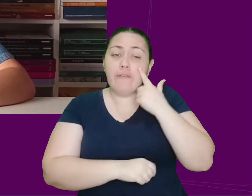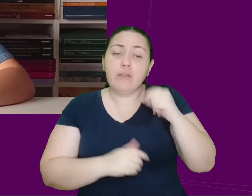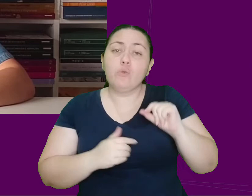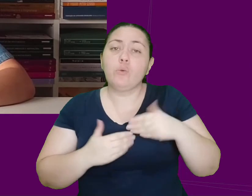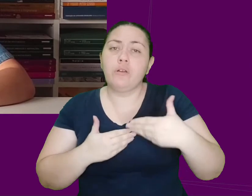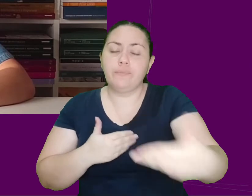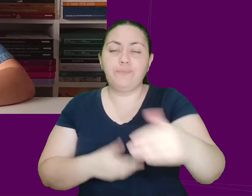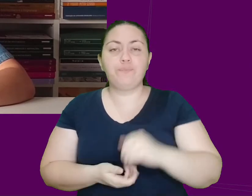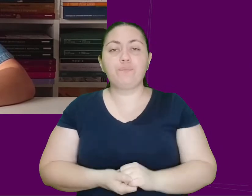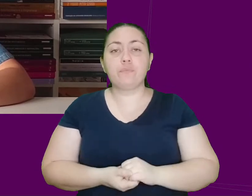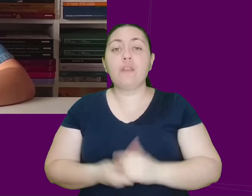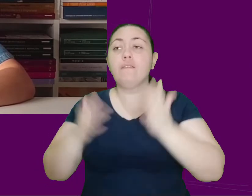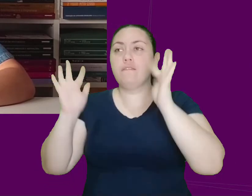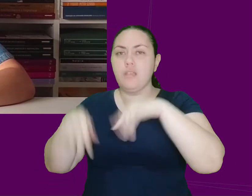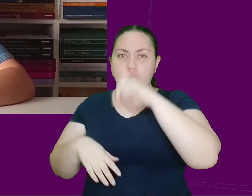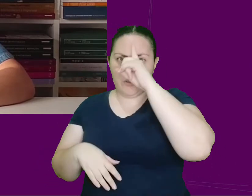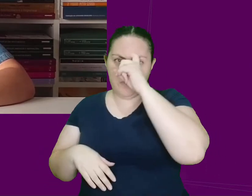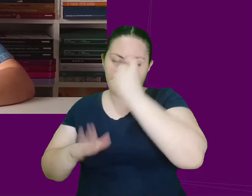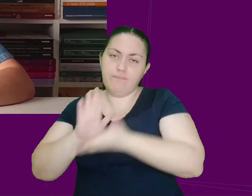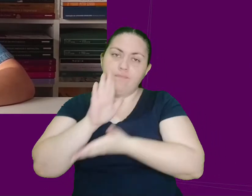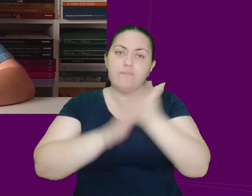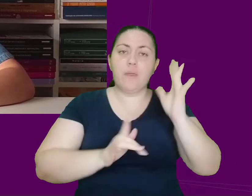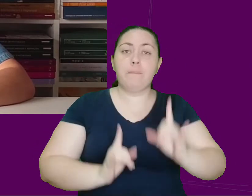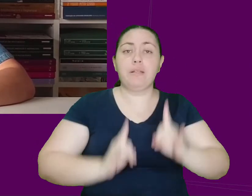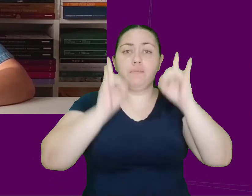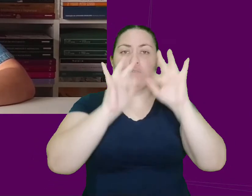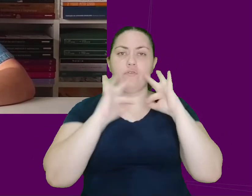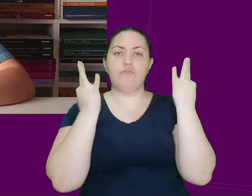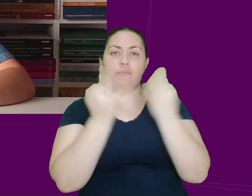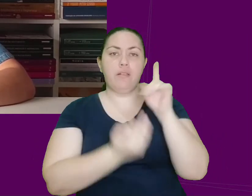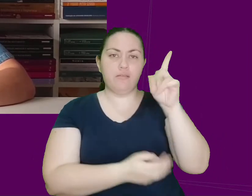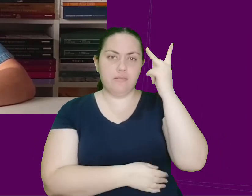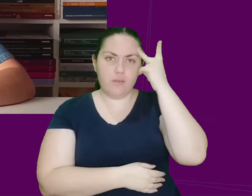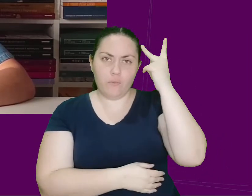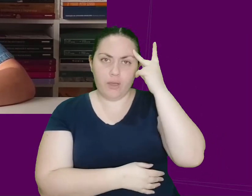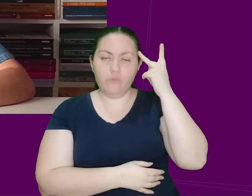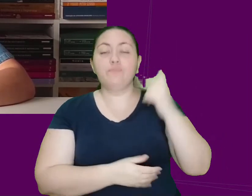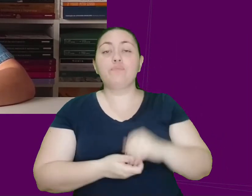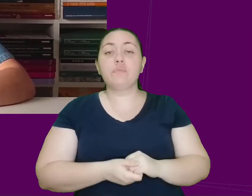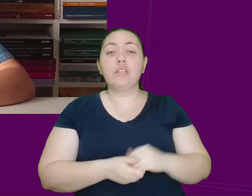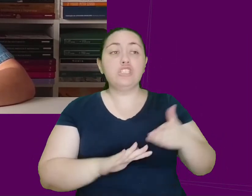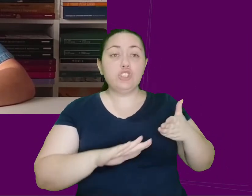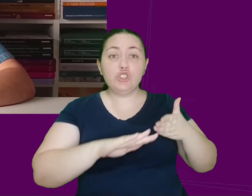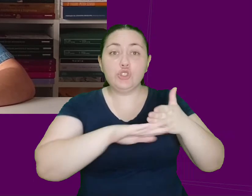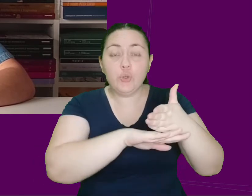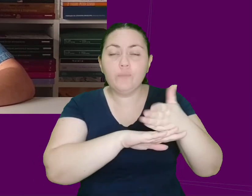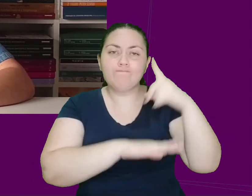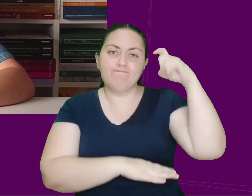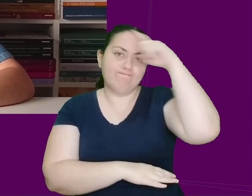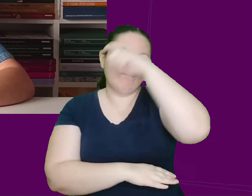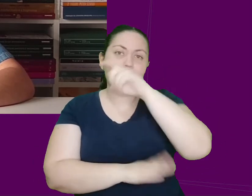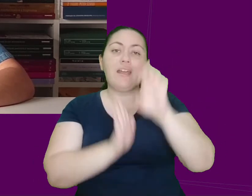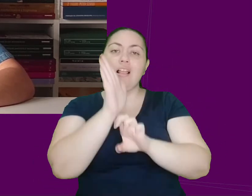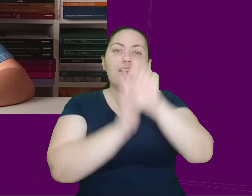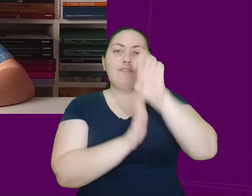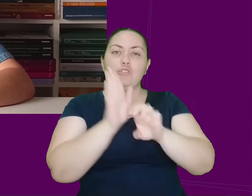então, o Marcelo foi para o apartamento da sua família em São Paulo. Logo ao chegar, teve dificuldades em entrar no elevador do prédio,